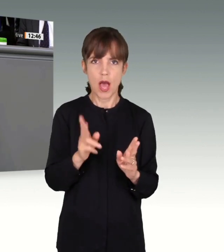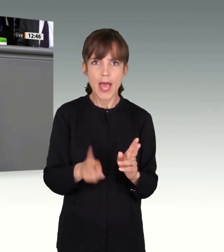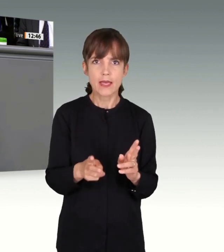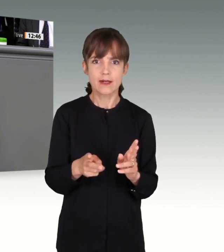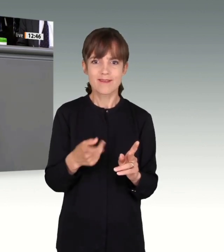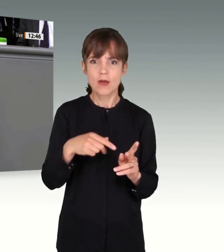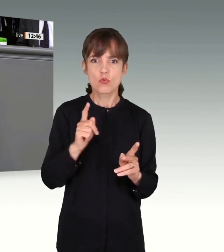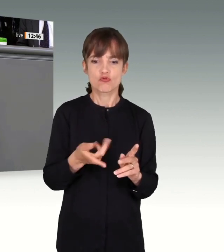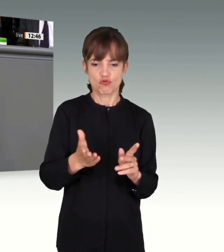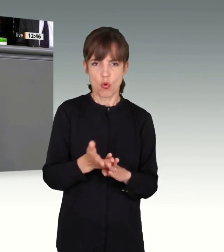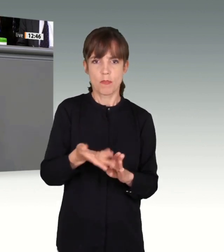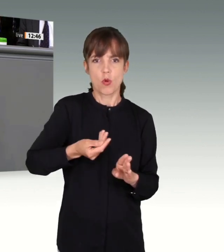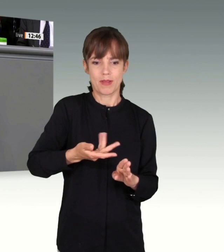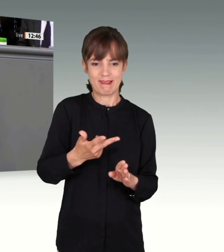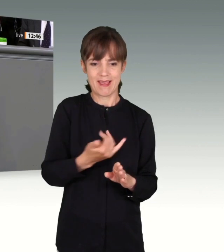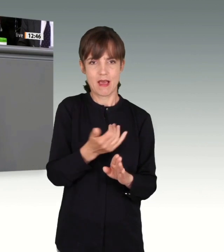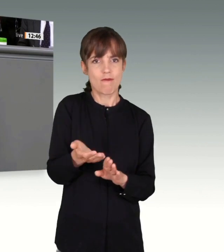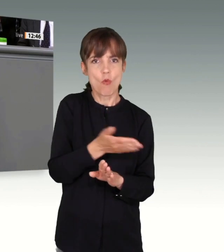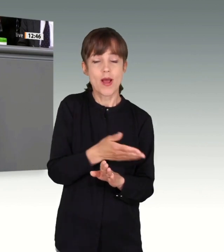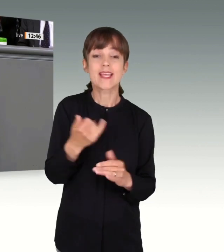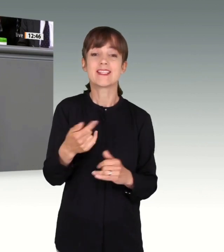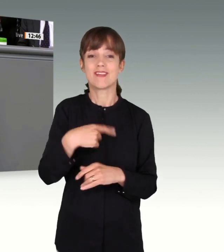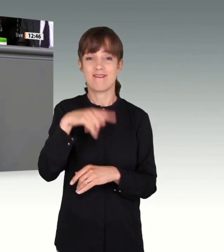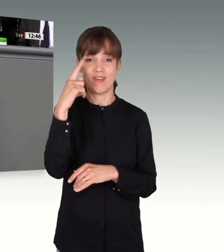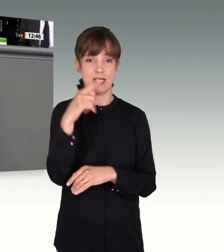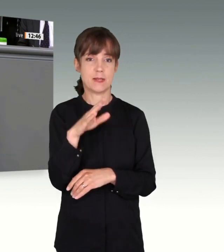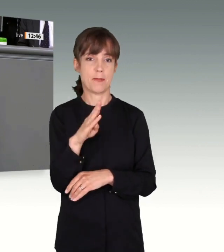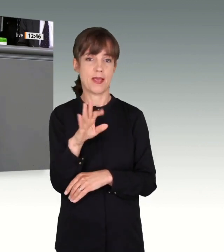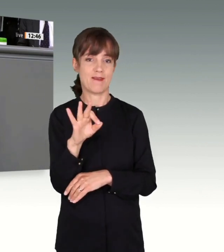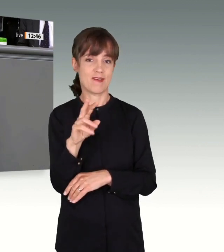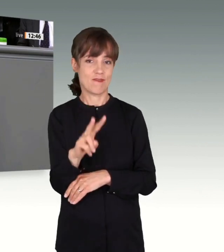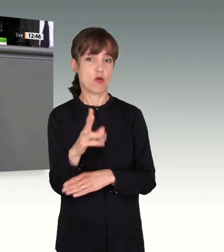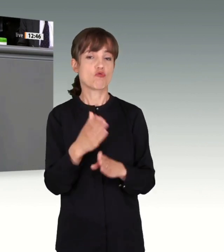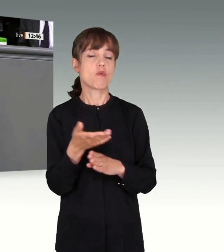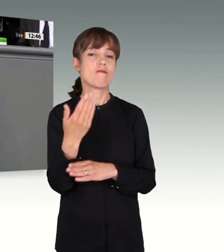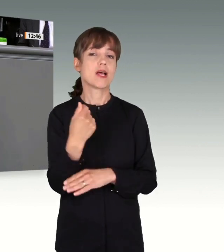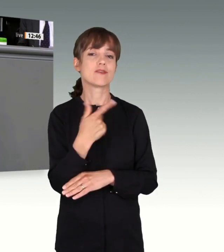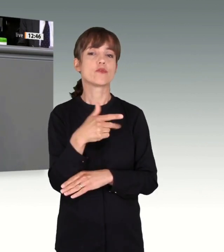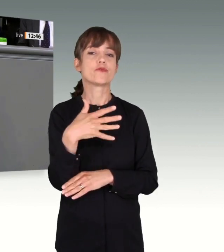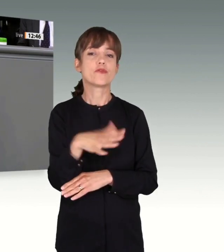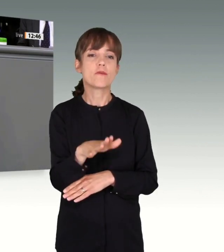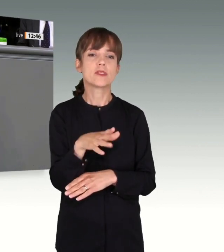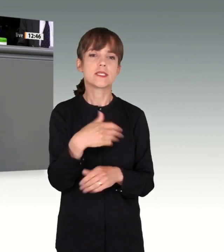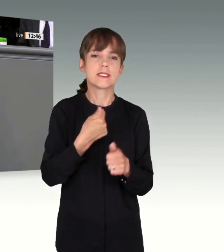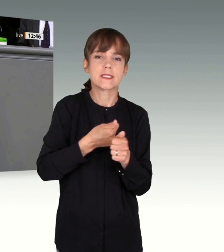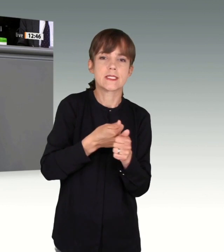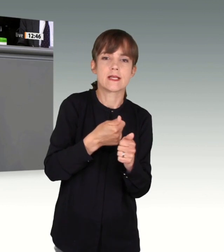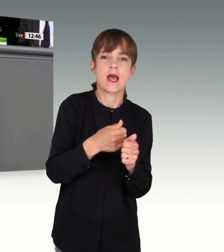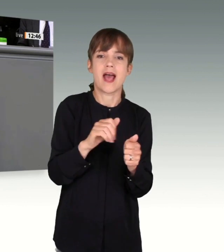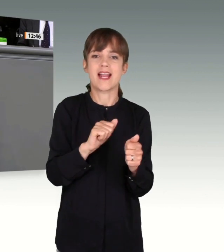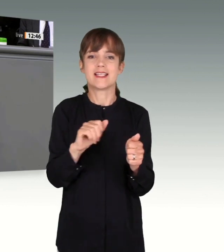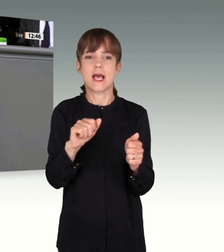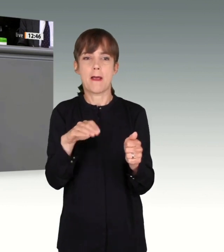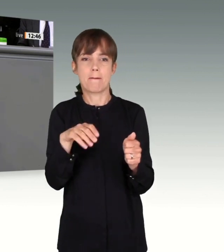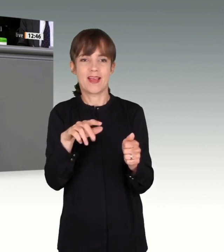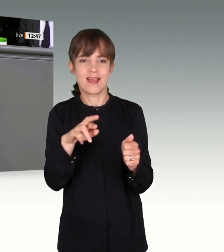geliefert werden müssen. Jetzt wissen wir, das BfV war schon 2015 an Anis Amri und seinem Umfeld dran. So gab es